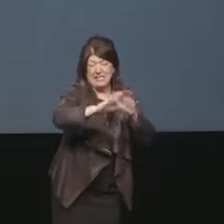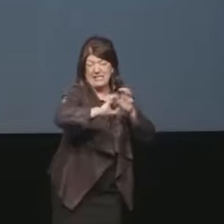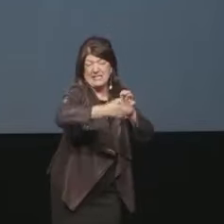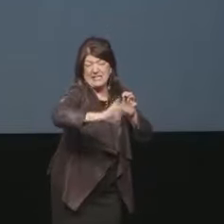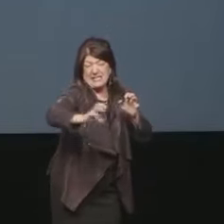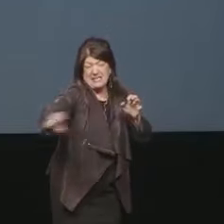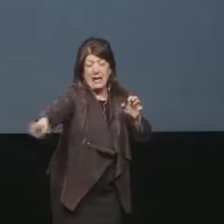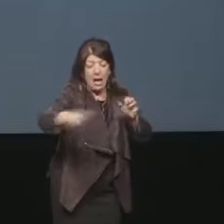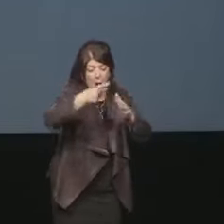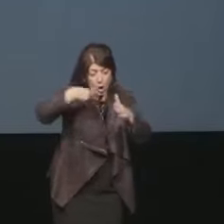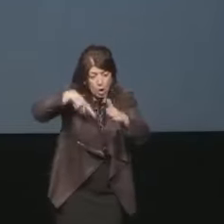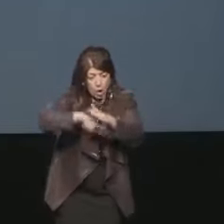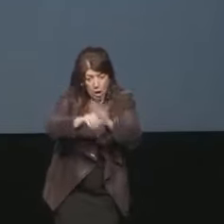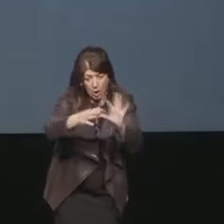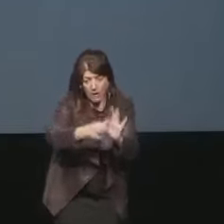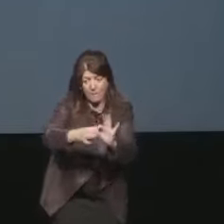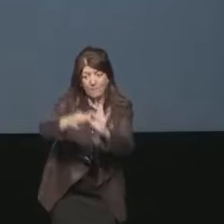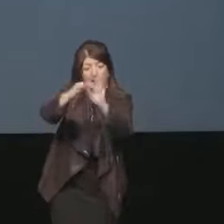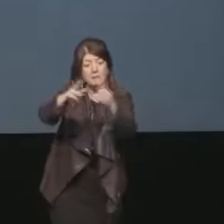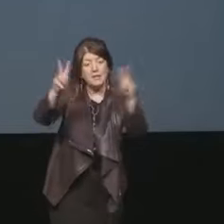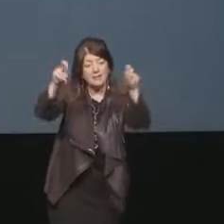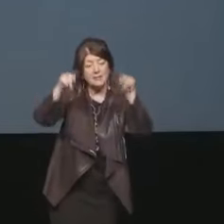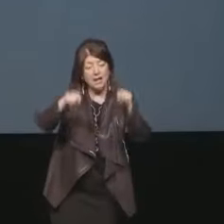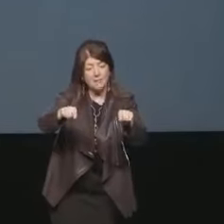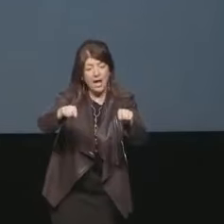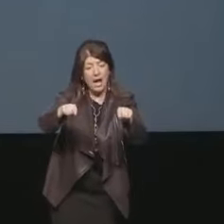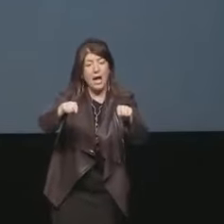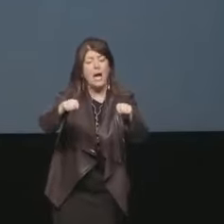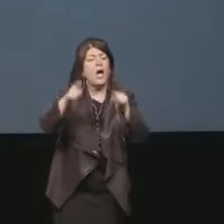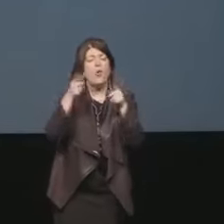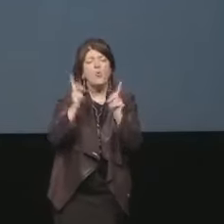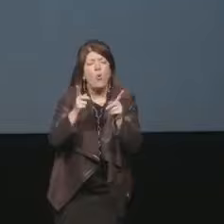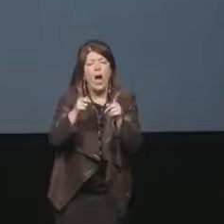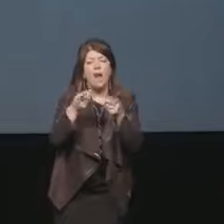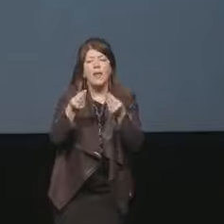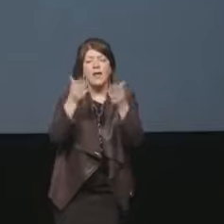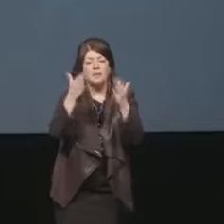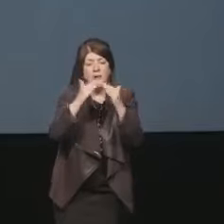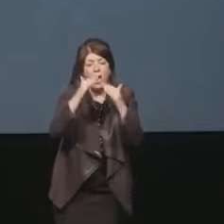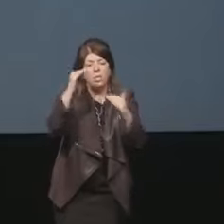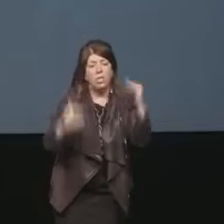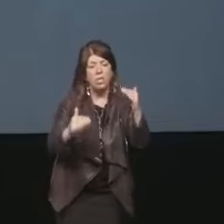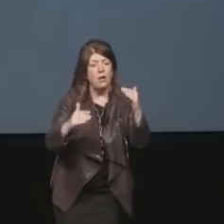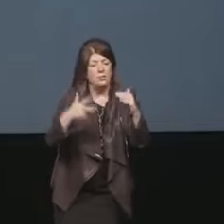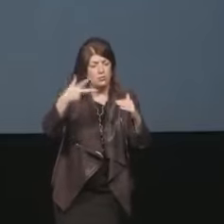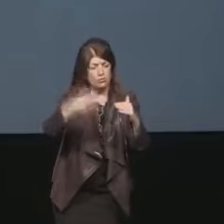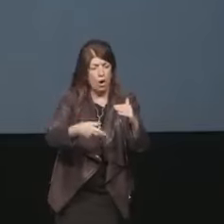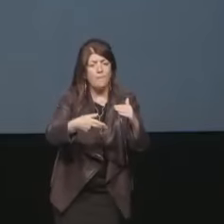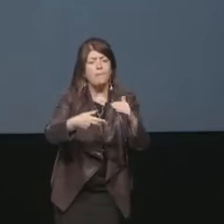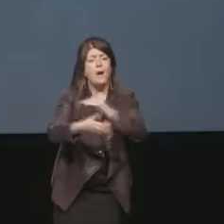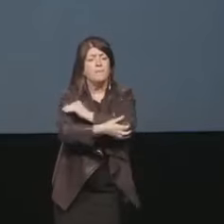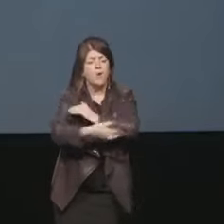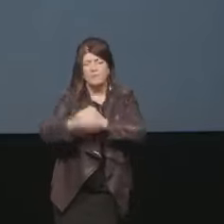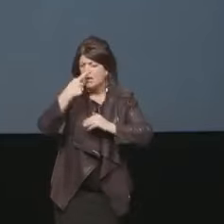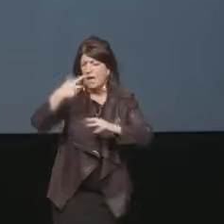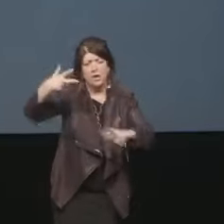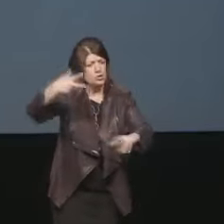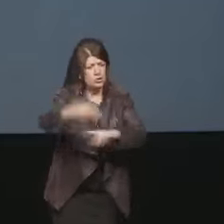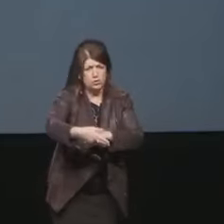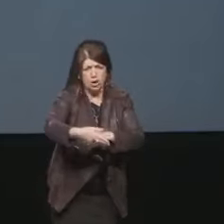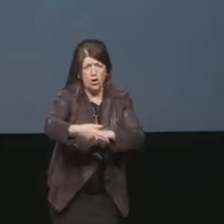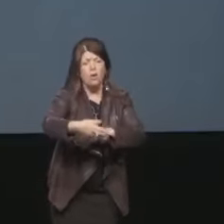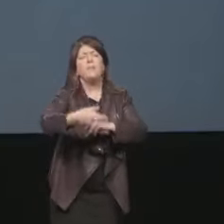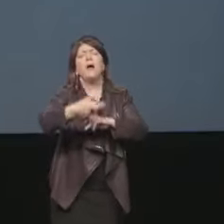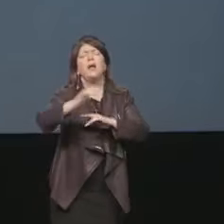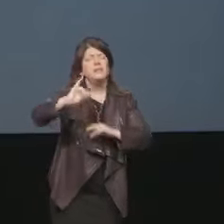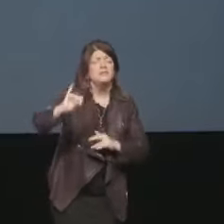parte di questa agenda mirano a diminuire le disuguaglianze a porre fine alla povertà a risanare e salvaguardare